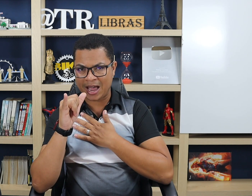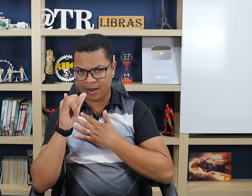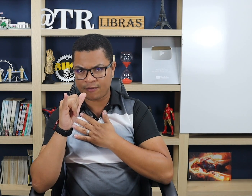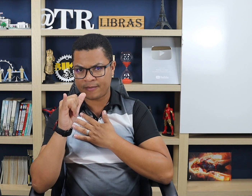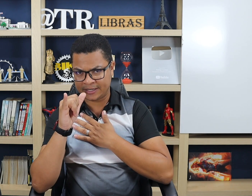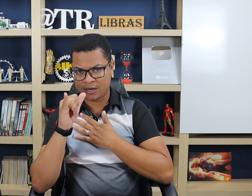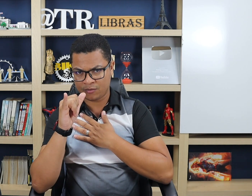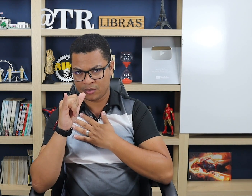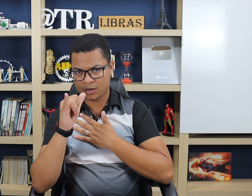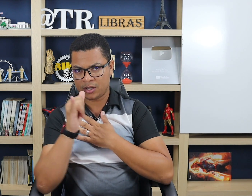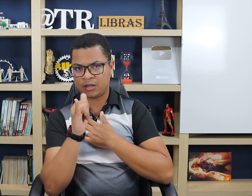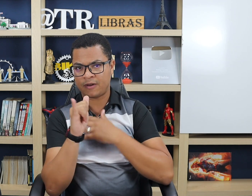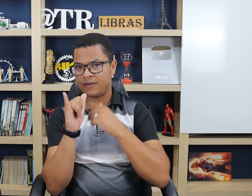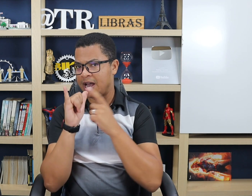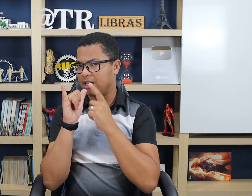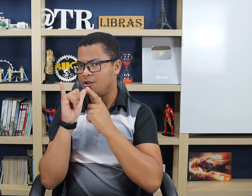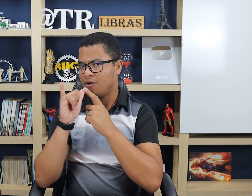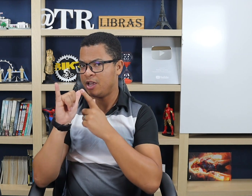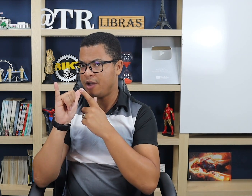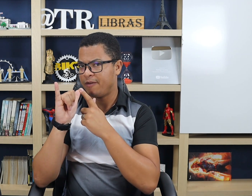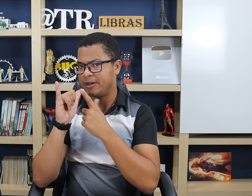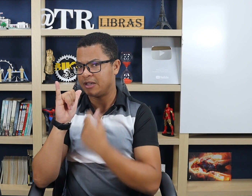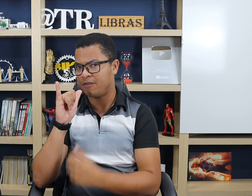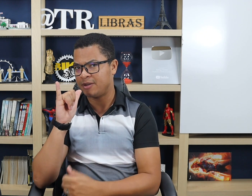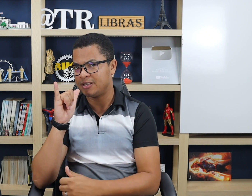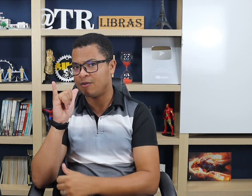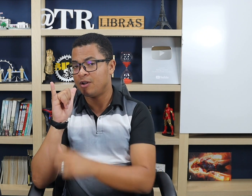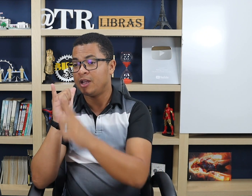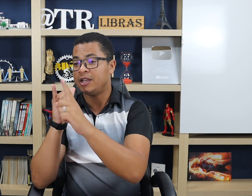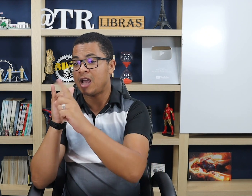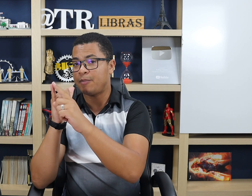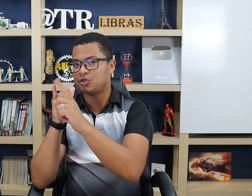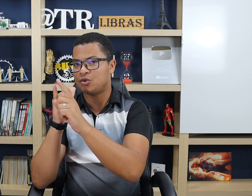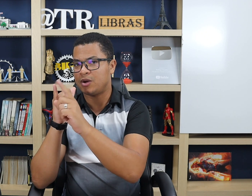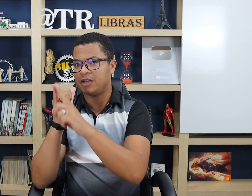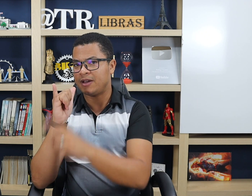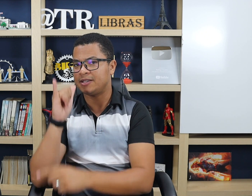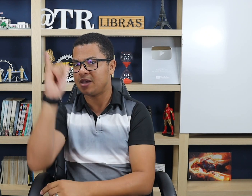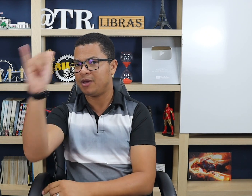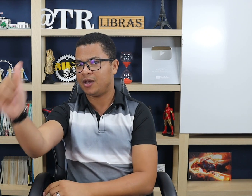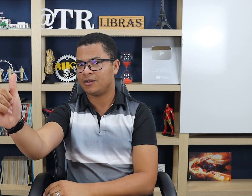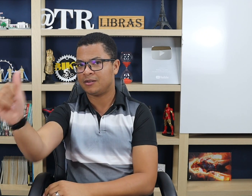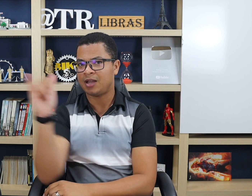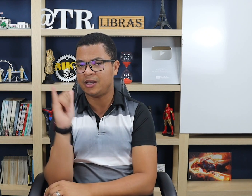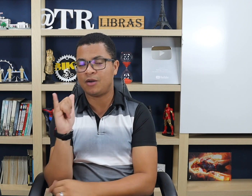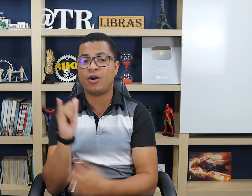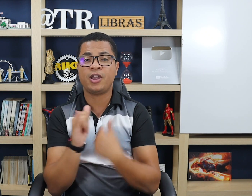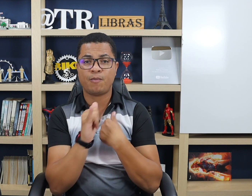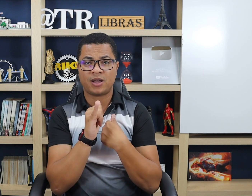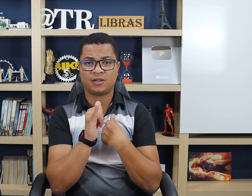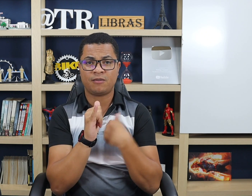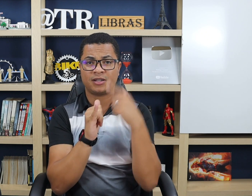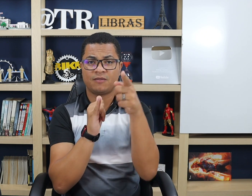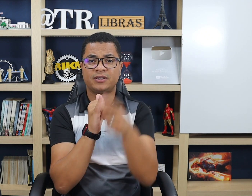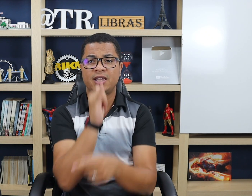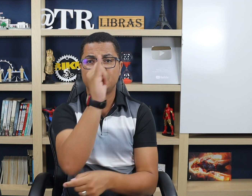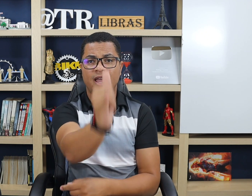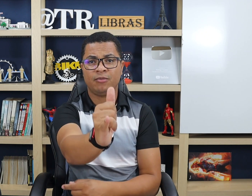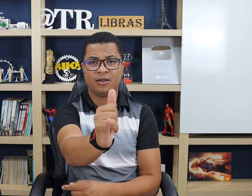a informação, então vai ficar aqui, ó. Eu vou passar a informação. E a pessoa aqui vai receber, tá? Então, ó, eu passo a informação, você recebe.